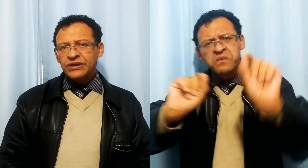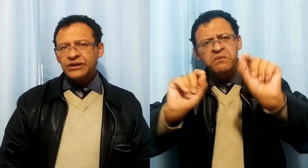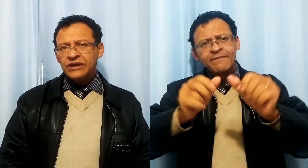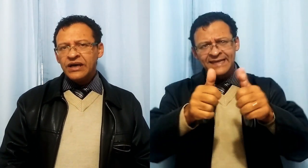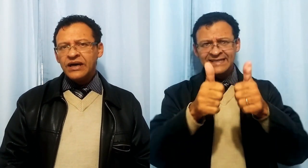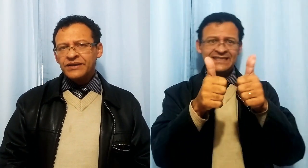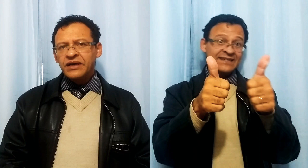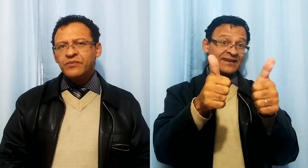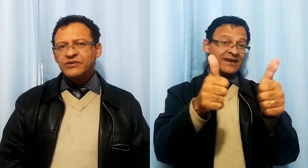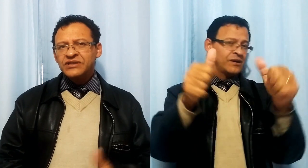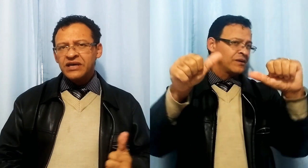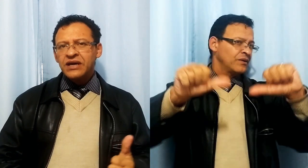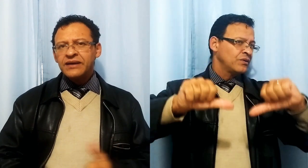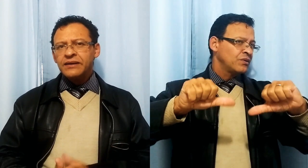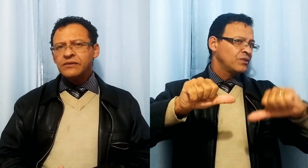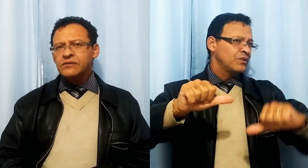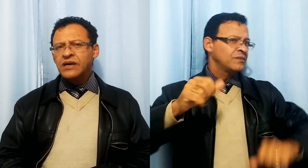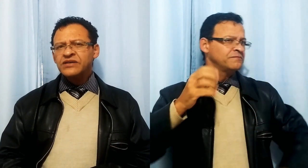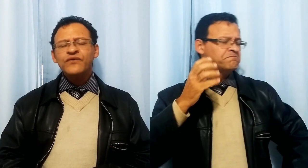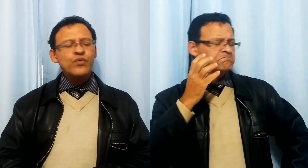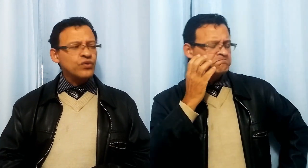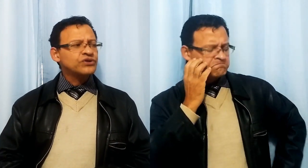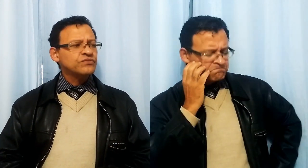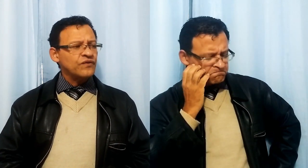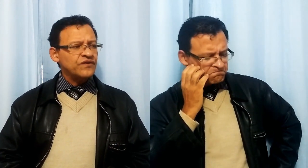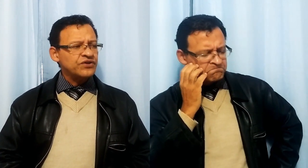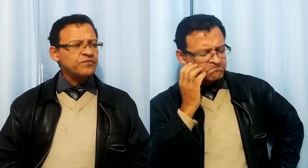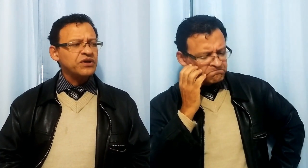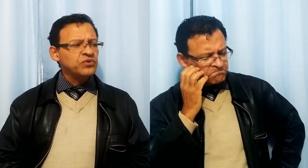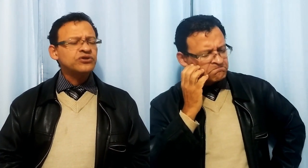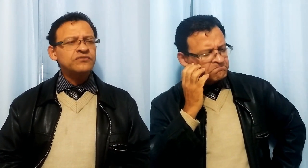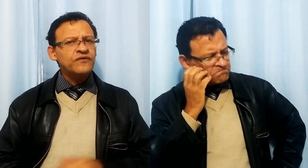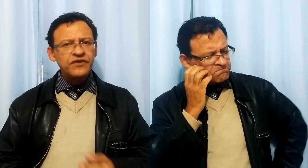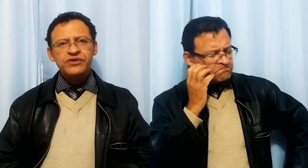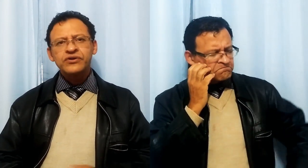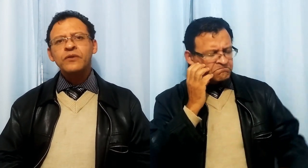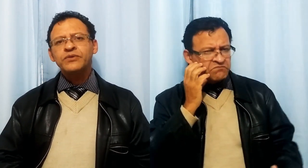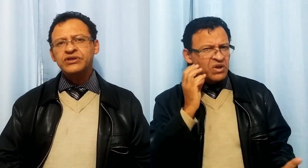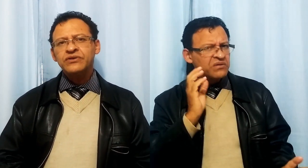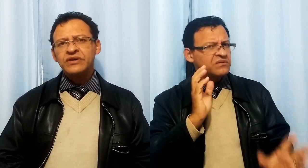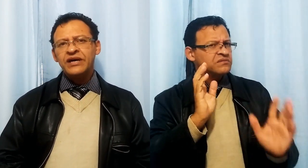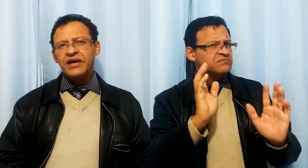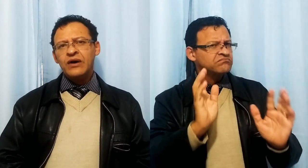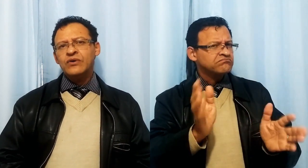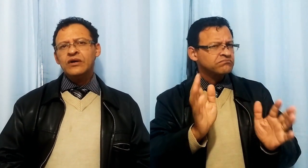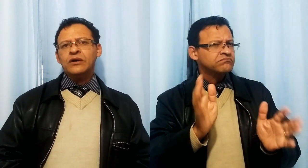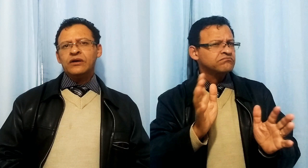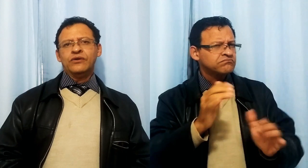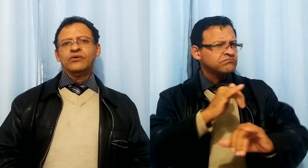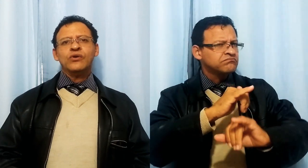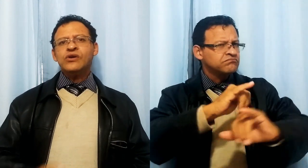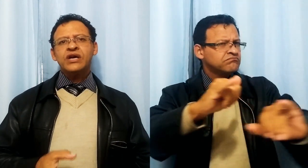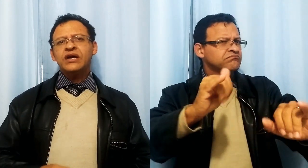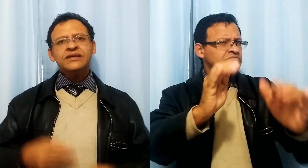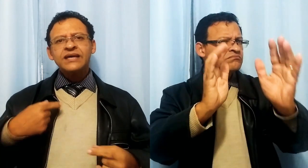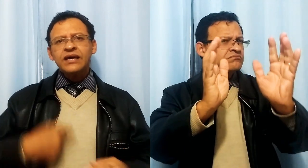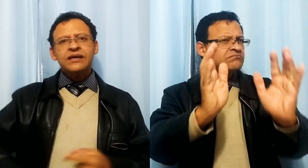até eu postei aí, eu acho que foi o último vídeo, penúltimo vídeo que eu postei no canal, eu coloquei e saí